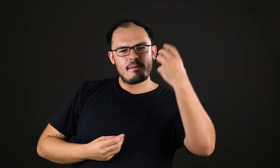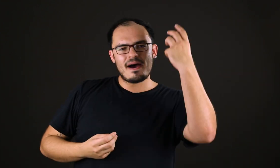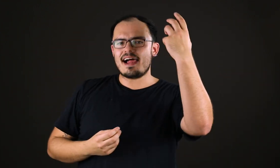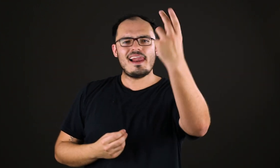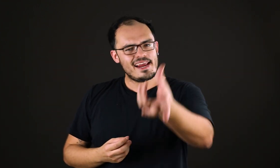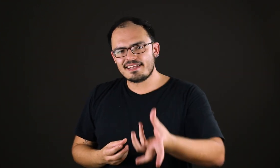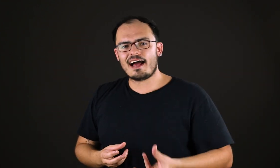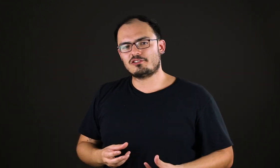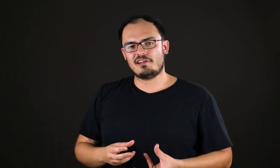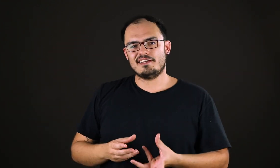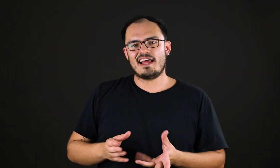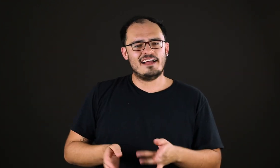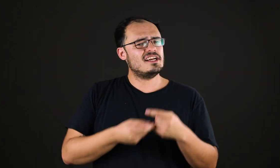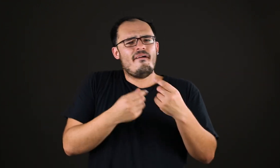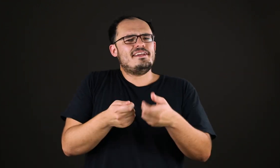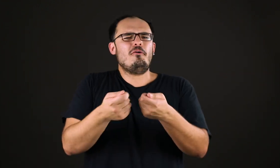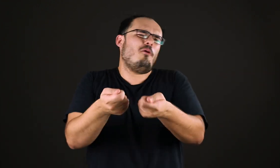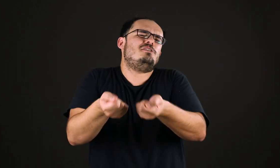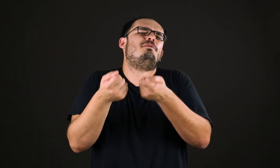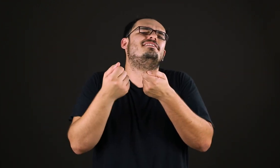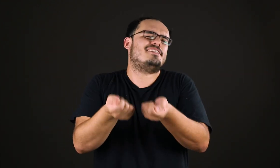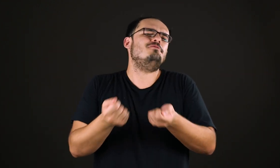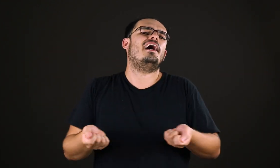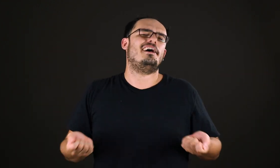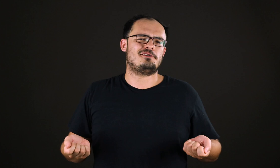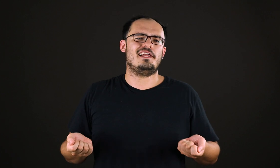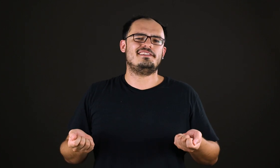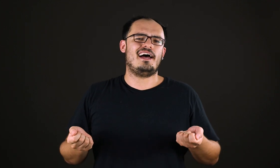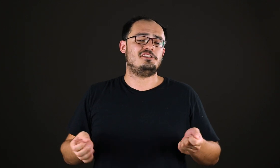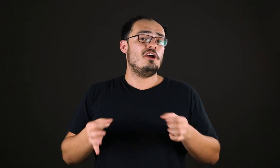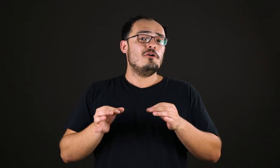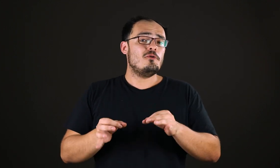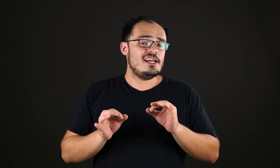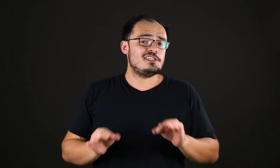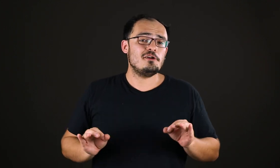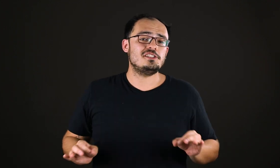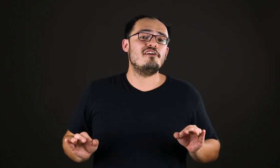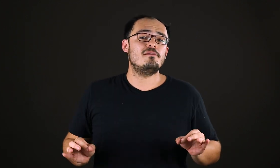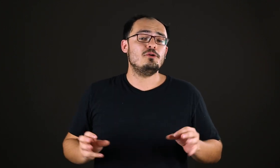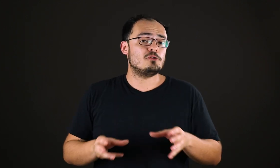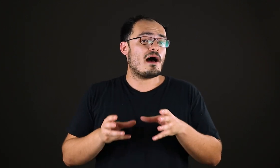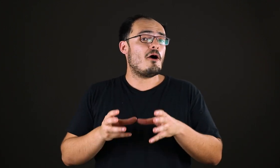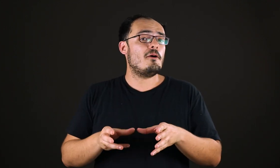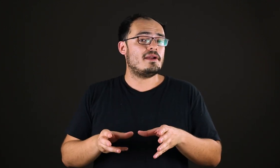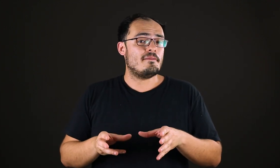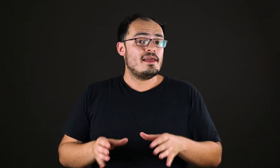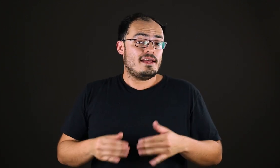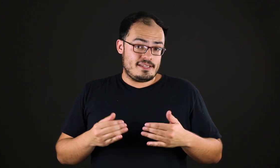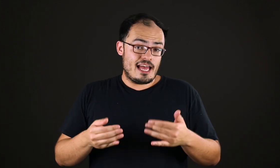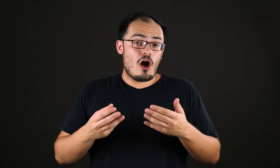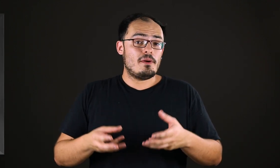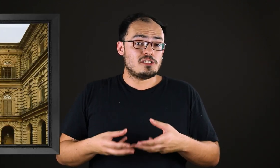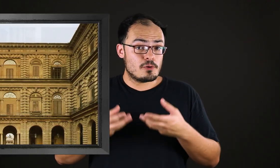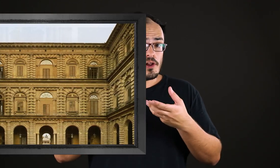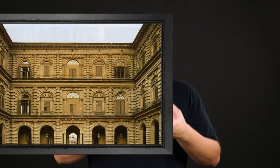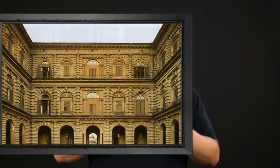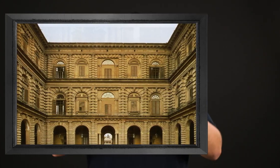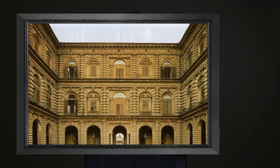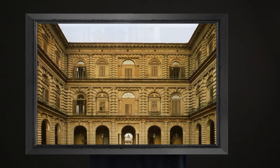vai para além da racionalidade e não como expressão da racionalidade. O Nietzsche elogiava muito uma obra que é a obra de Brunoleschi, que